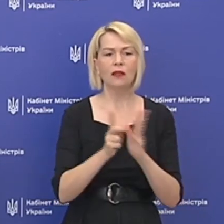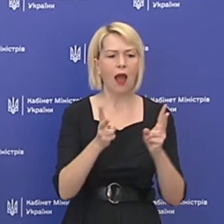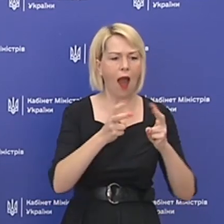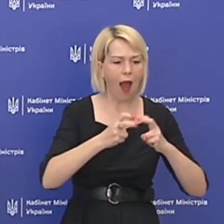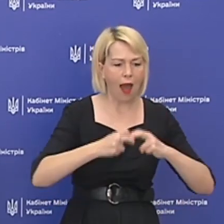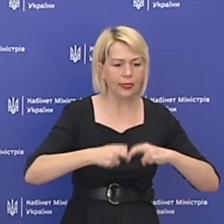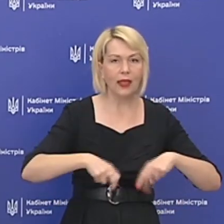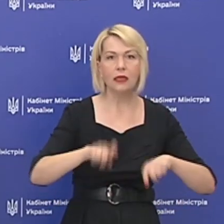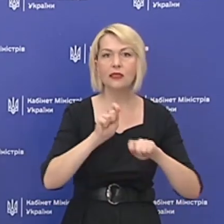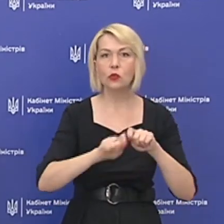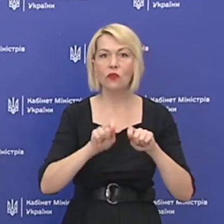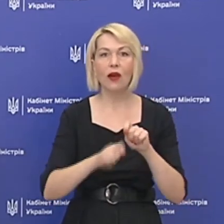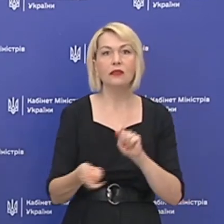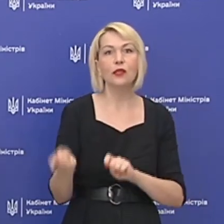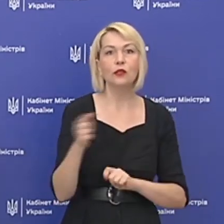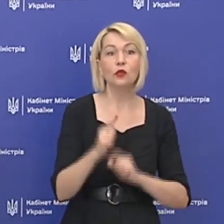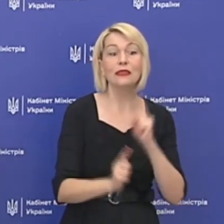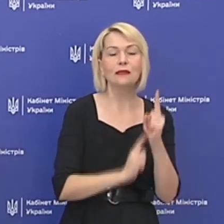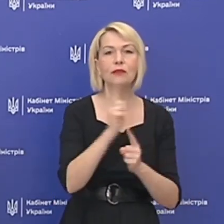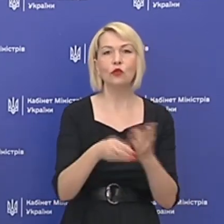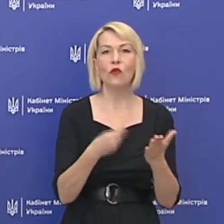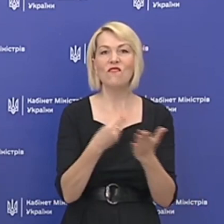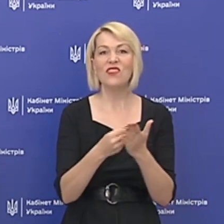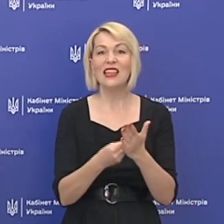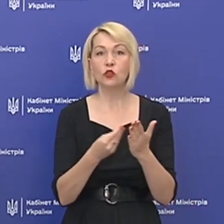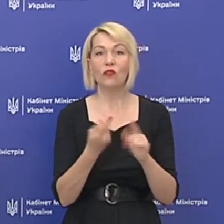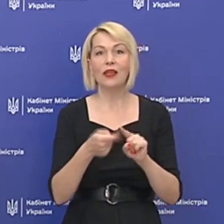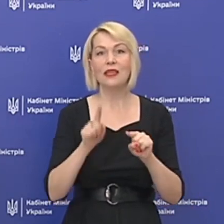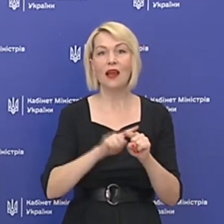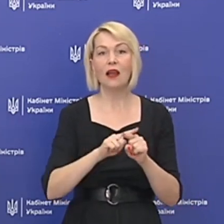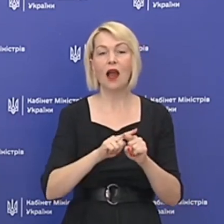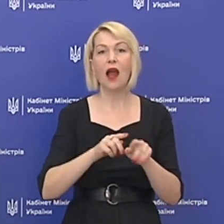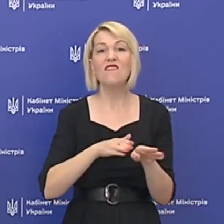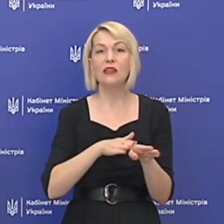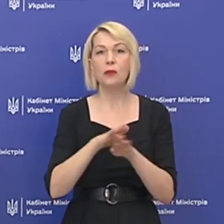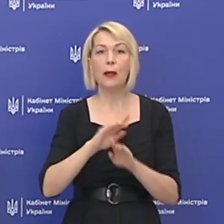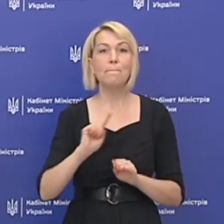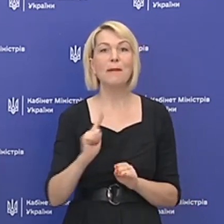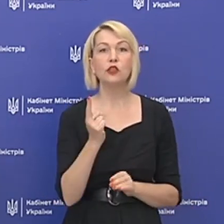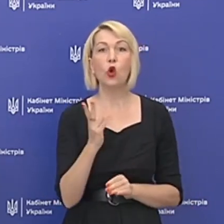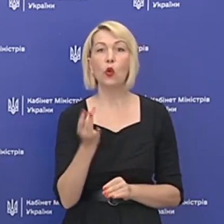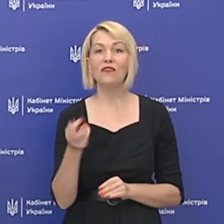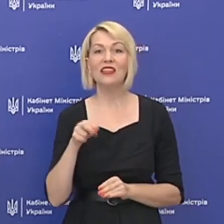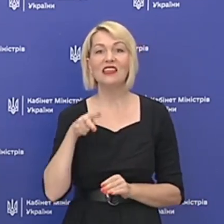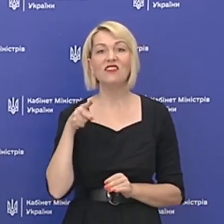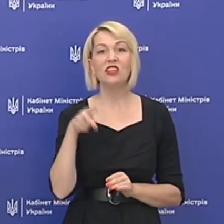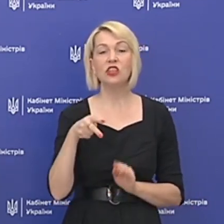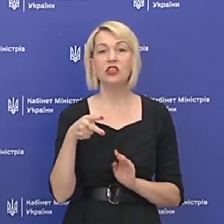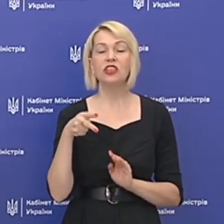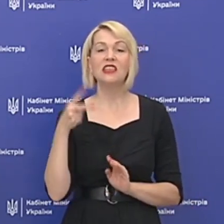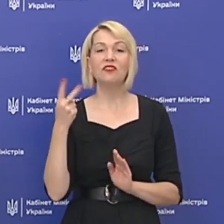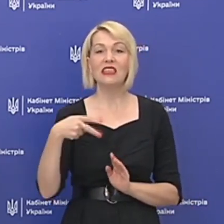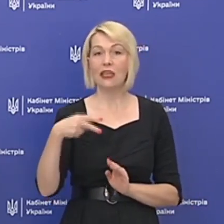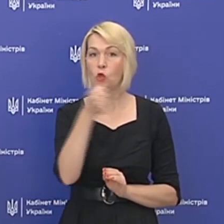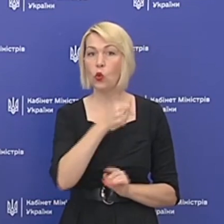той зміну фінансування, яка відбулася у нас з 1 квітня 2020 року.